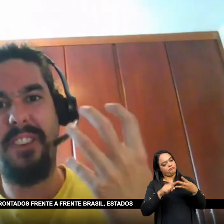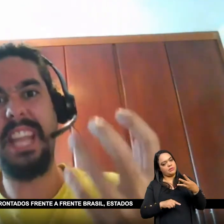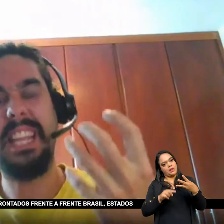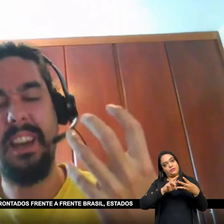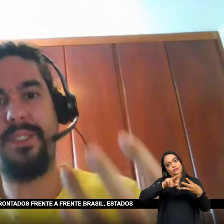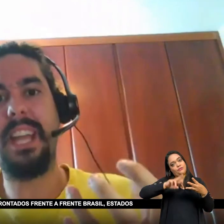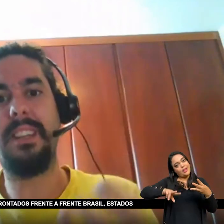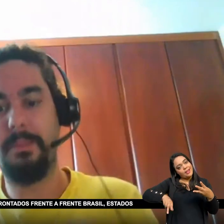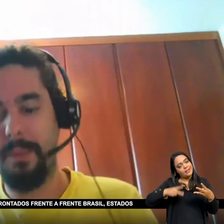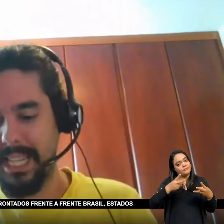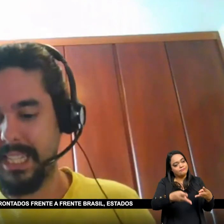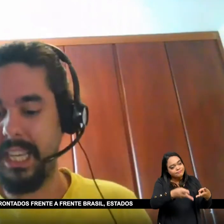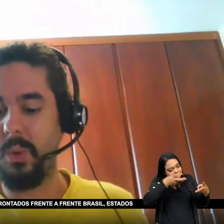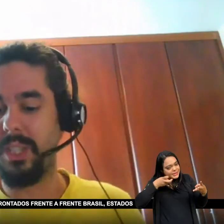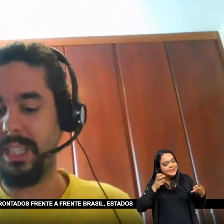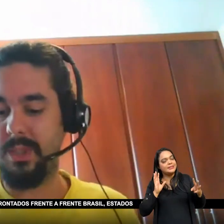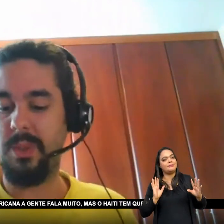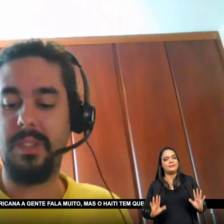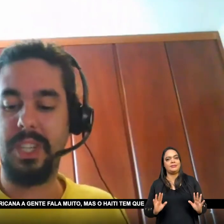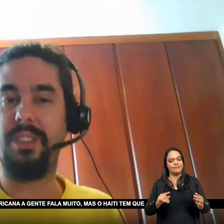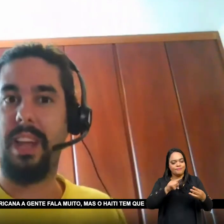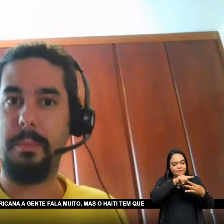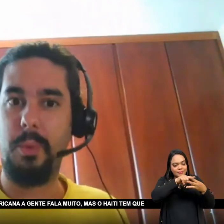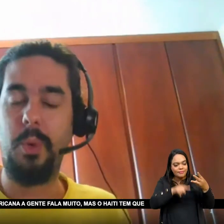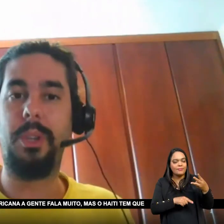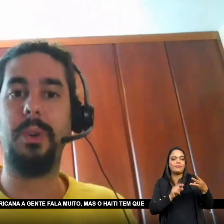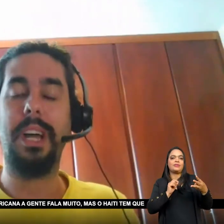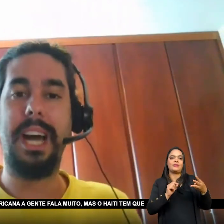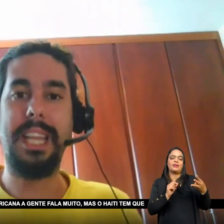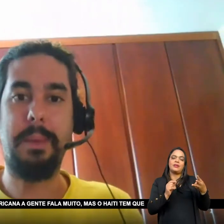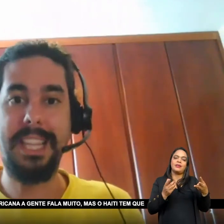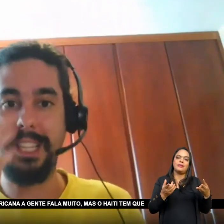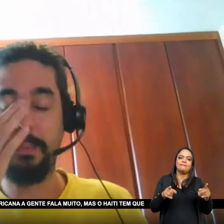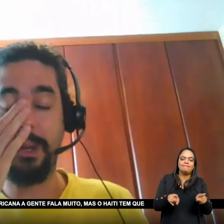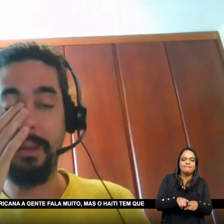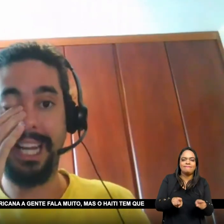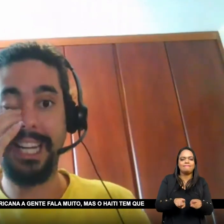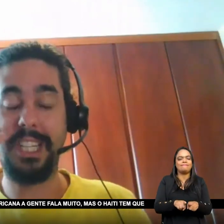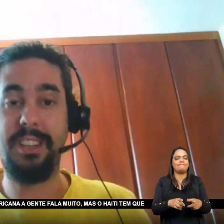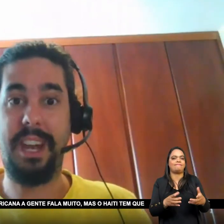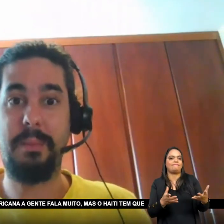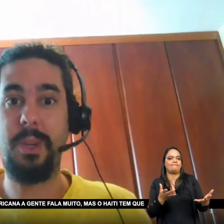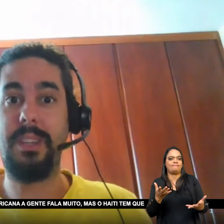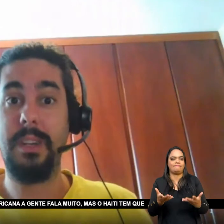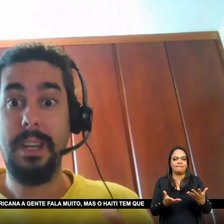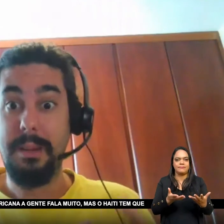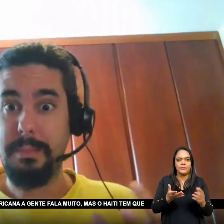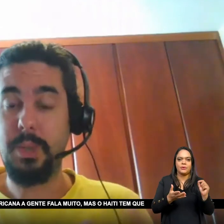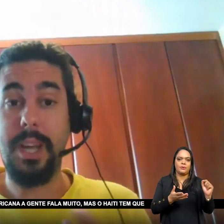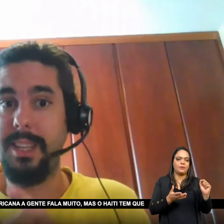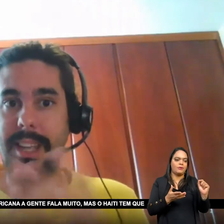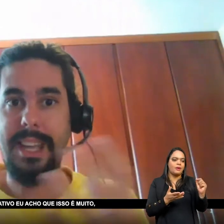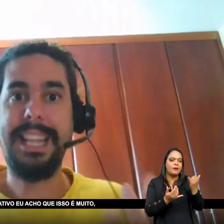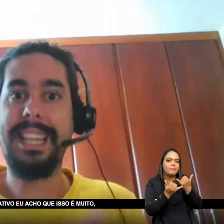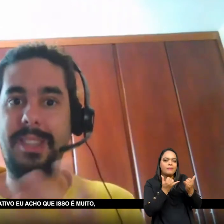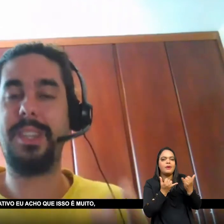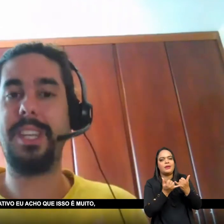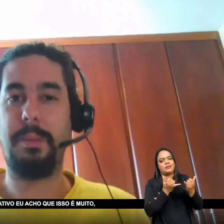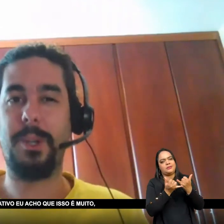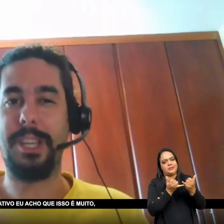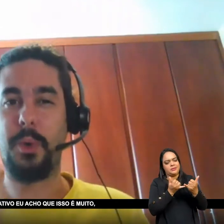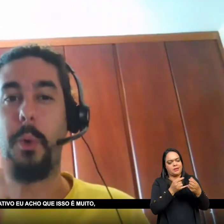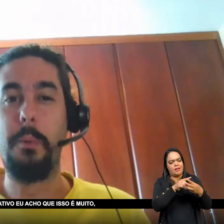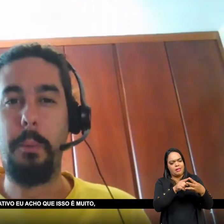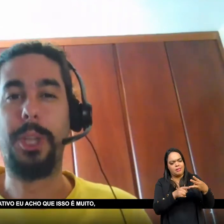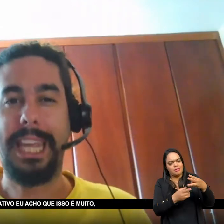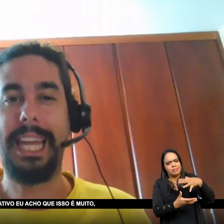Frente a frente Brasil Estados Unidos A gente fala muito A independência hispano-americana A gente fala muito Mas o Haiti tem que estar Dentro